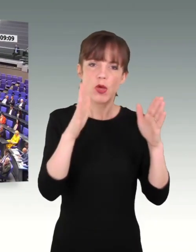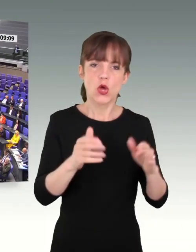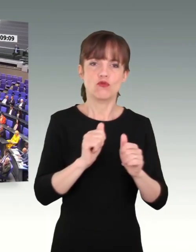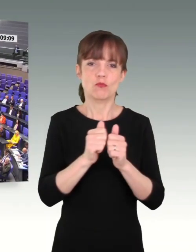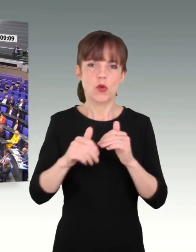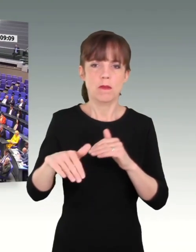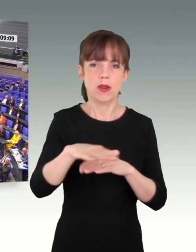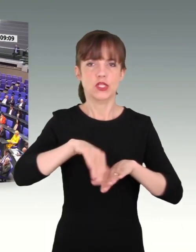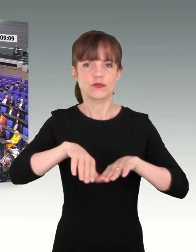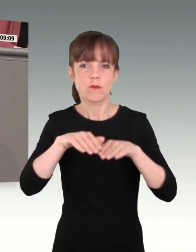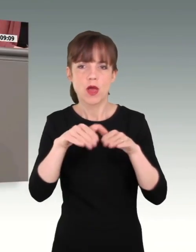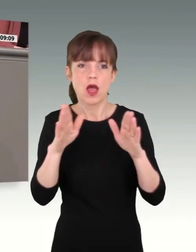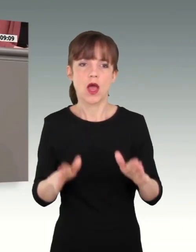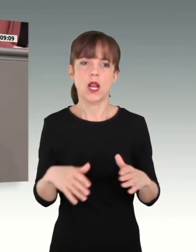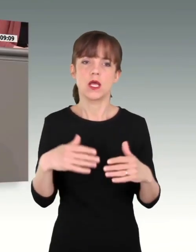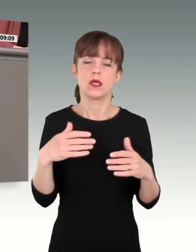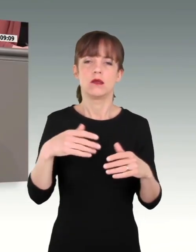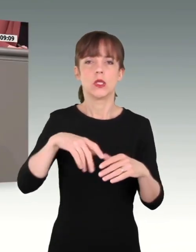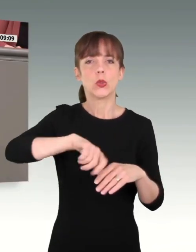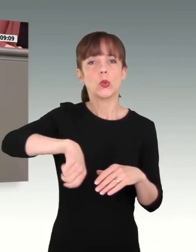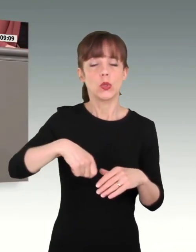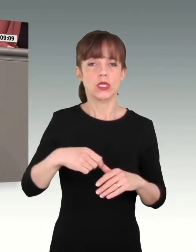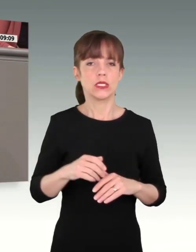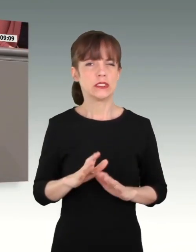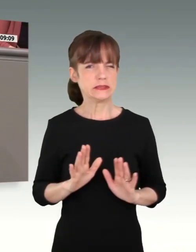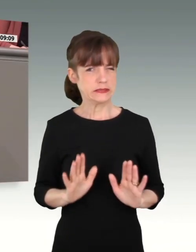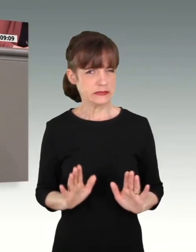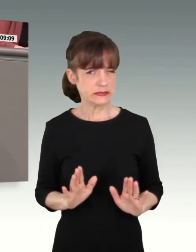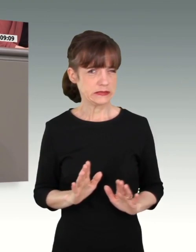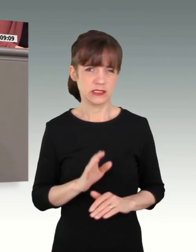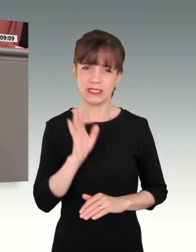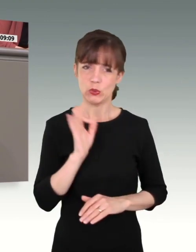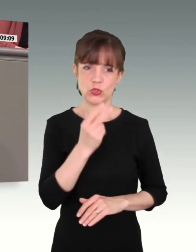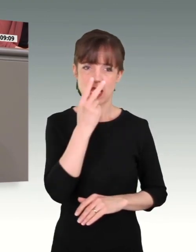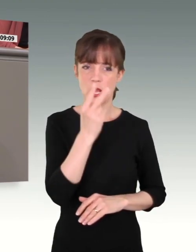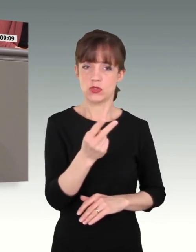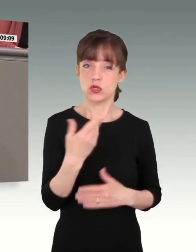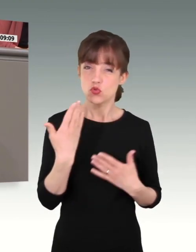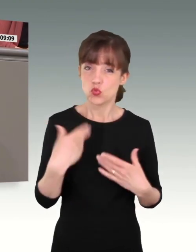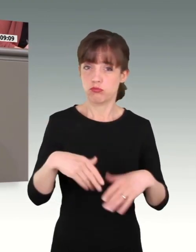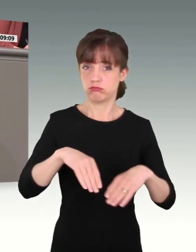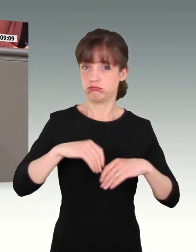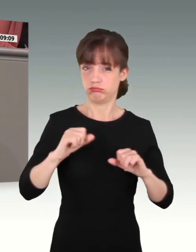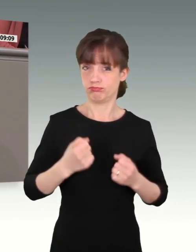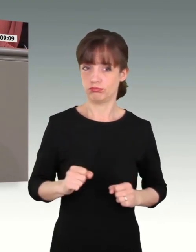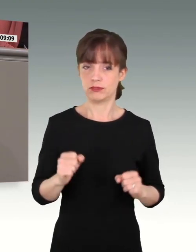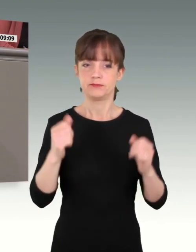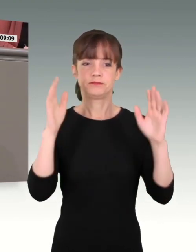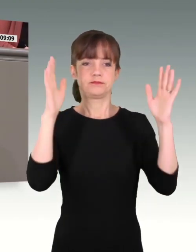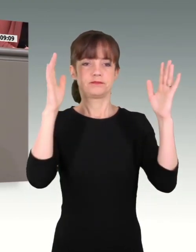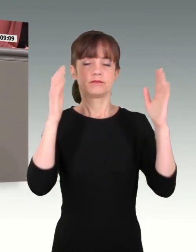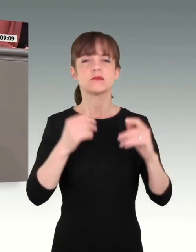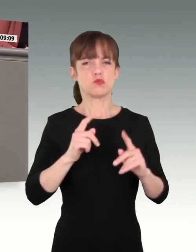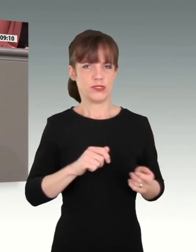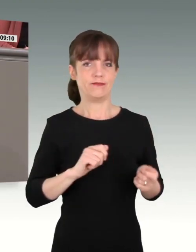2021 stand auch im Licht des Ende des Afghanistan-Einsatzes. Fast 20 Jahre Afghanistan-Einsatz.